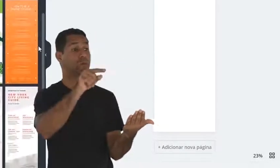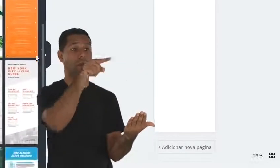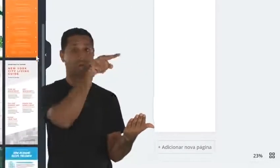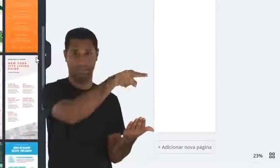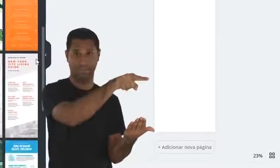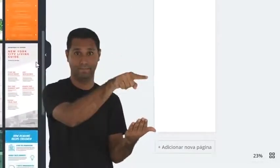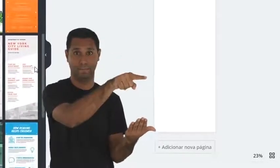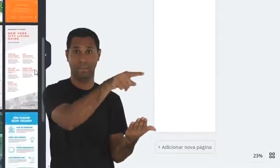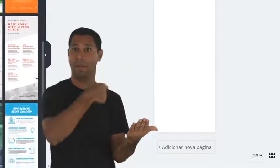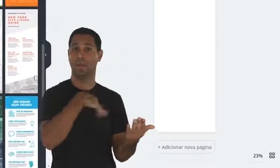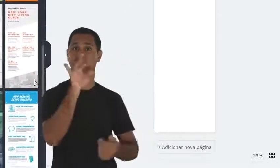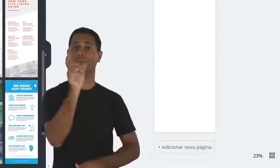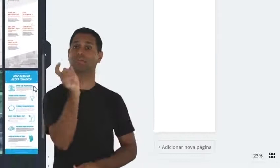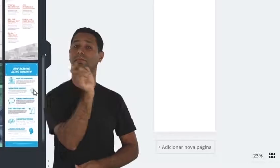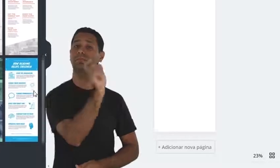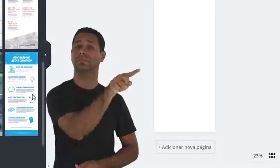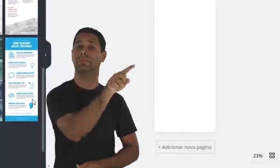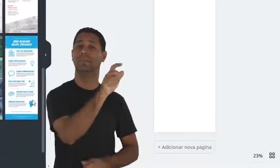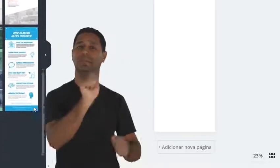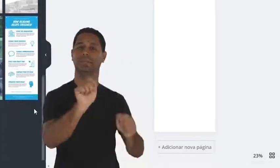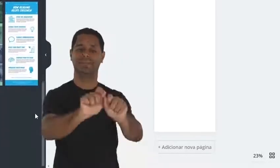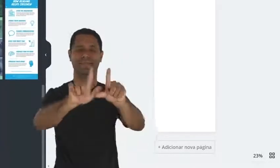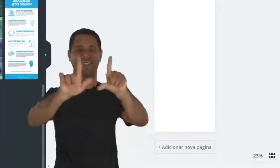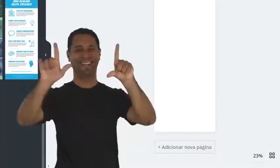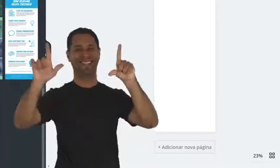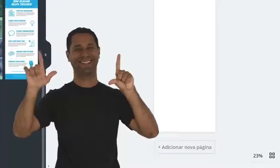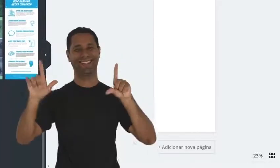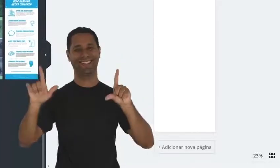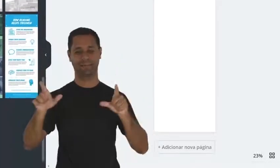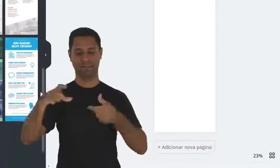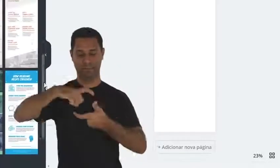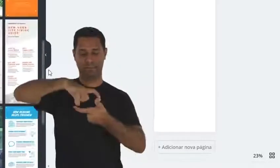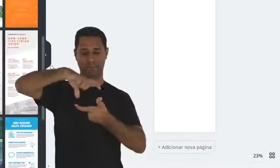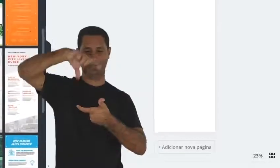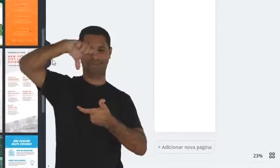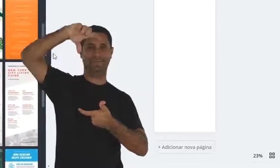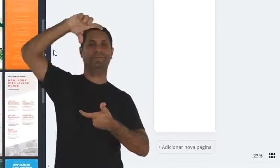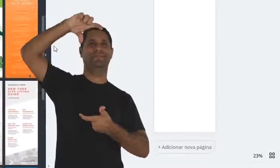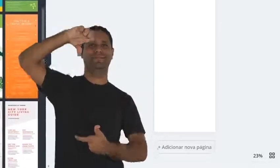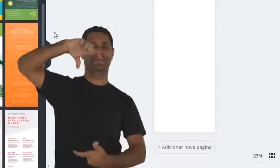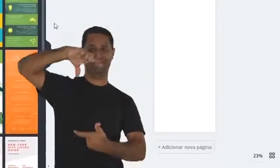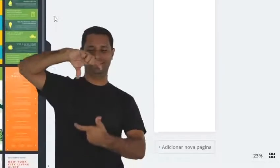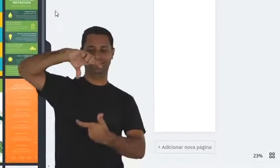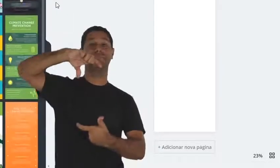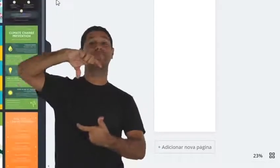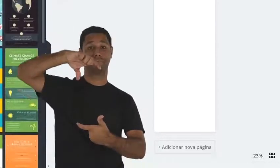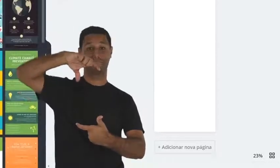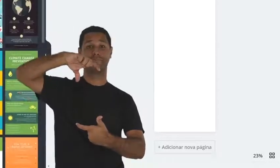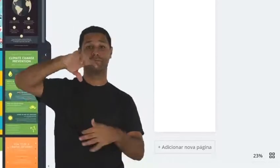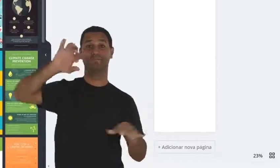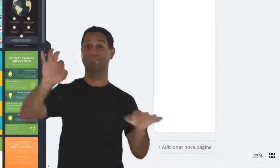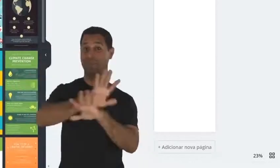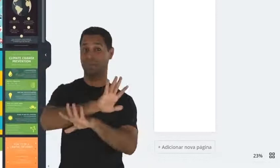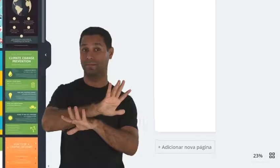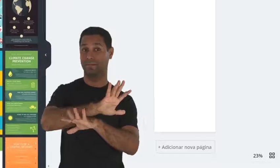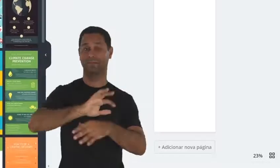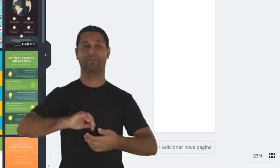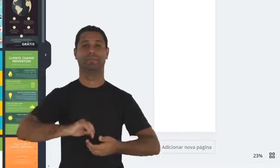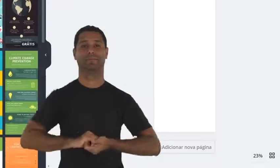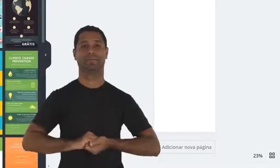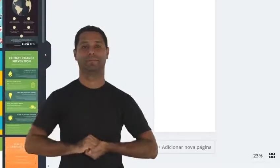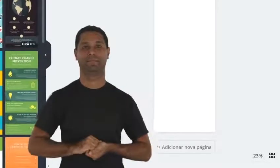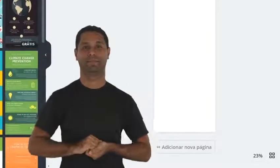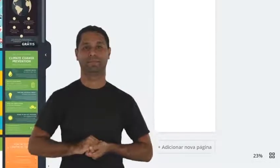Então eu vou escolher esta. Basta clicar e já aparece para a gente o infográfico